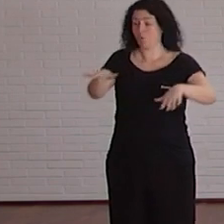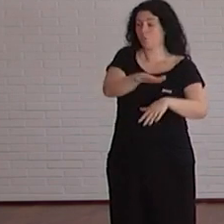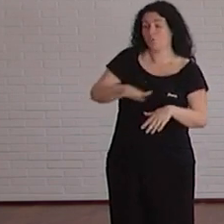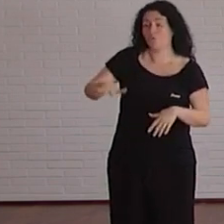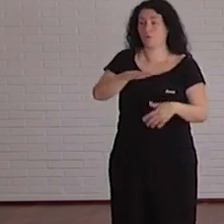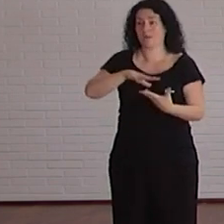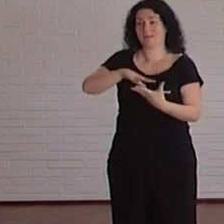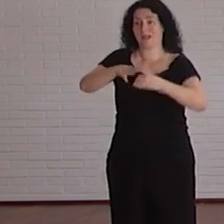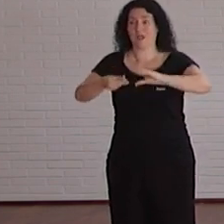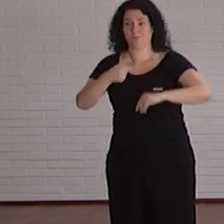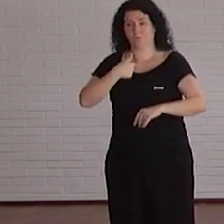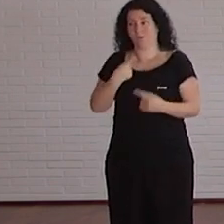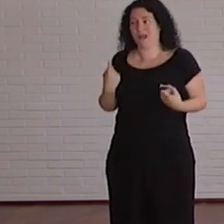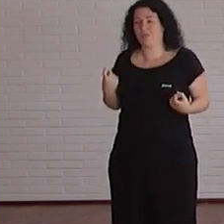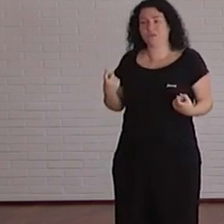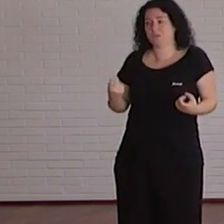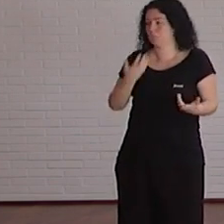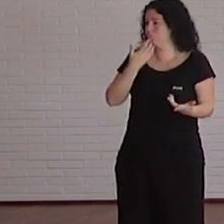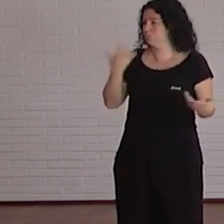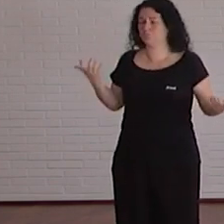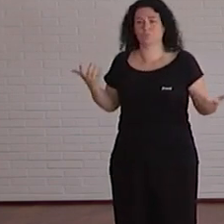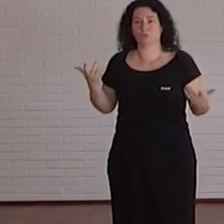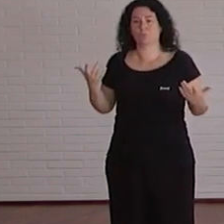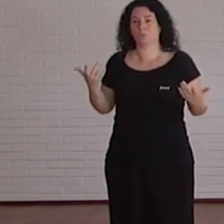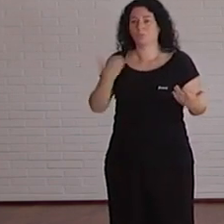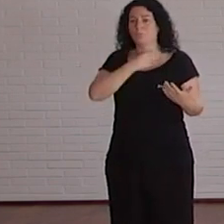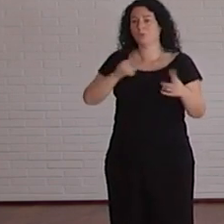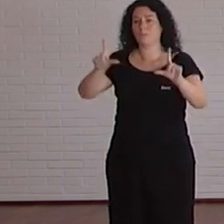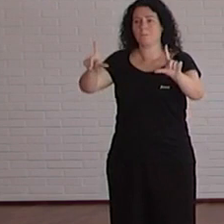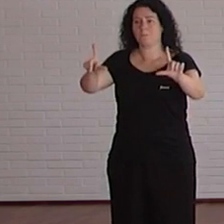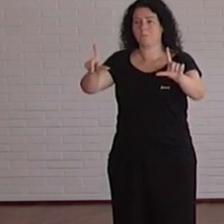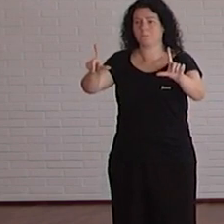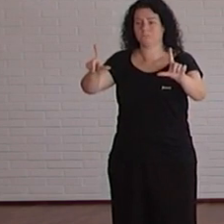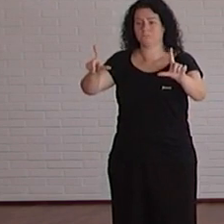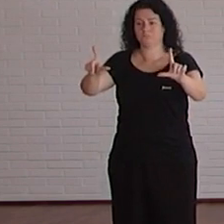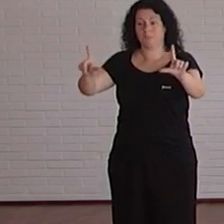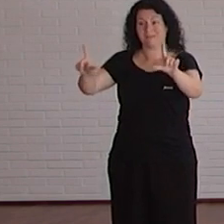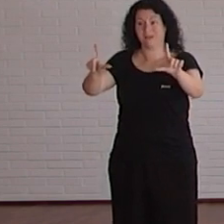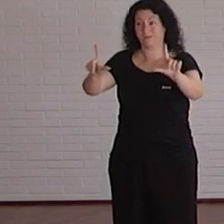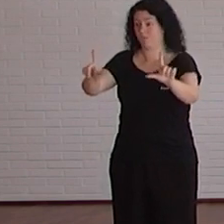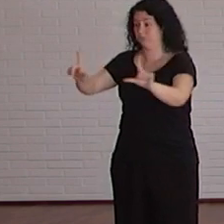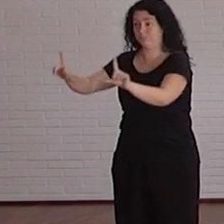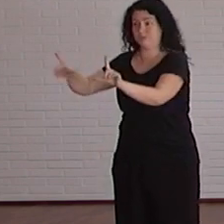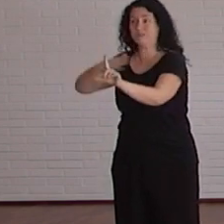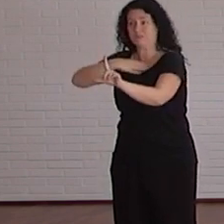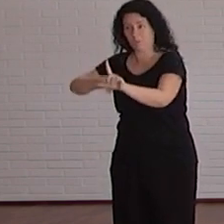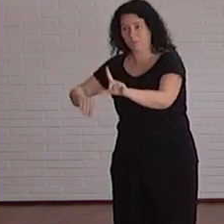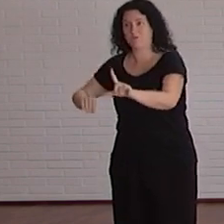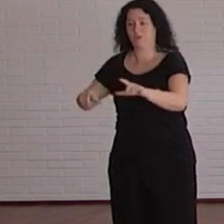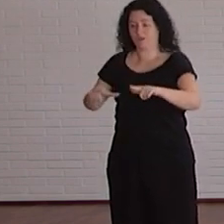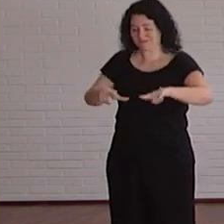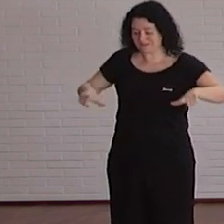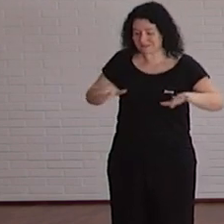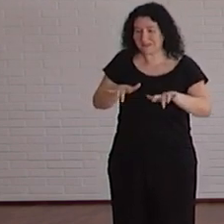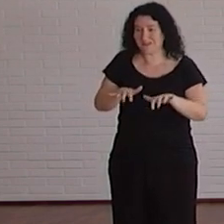adaptable es decir que quien necesite desplazar la pantalla al extremo de la mesa podrá hacerlo así como el teclado y el